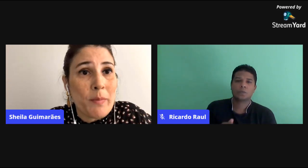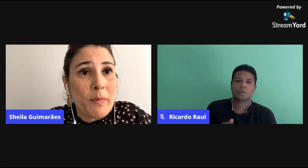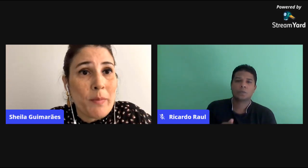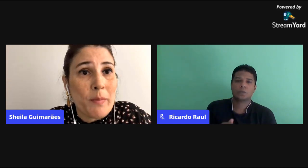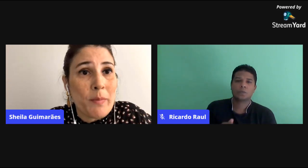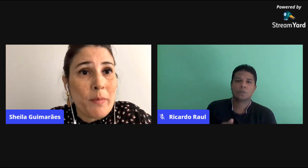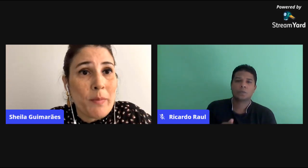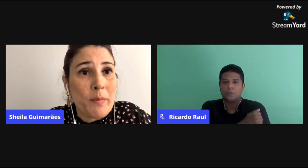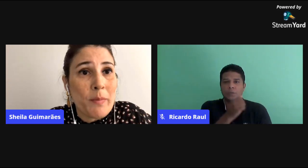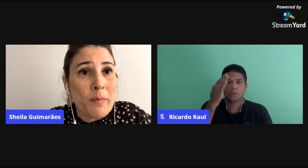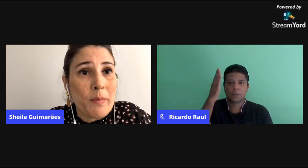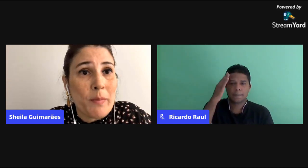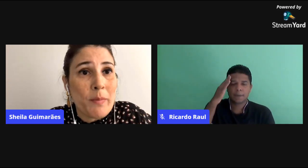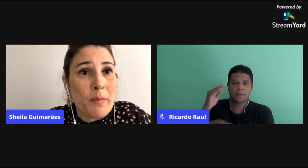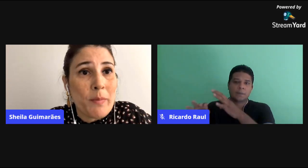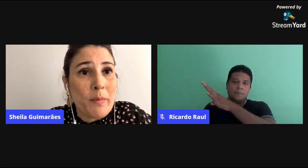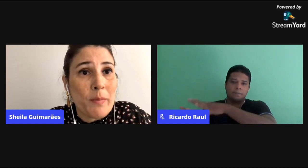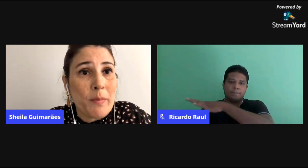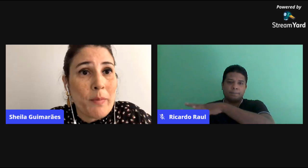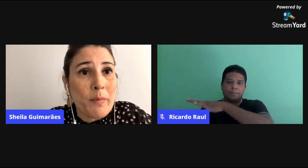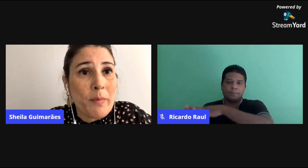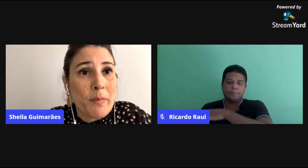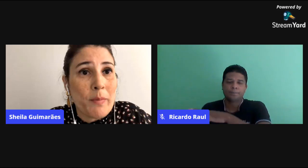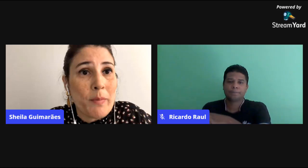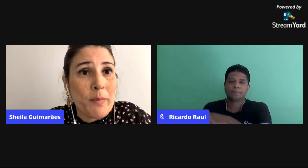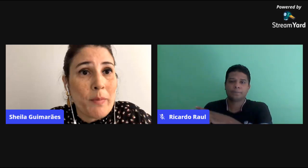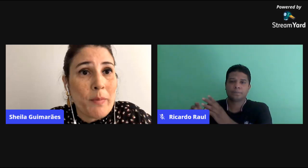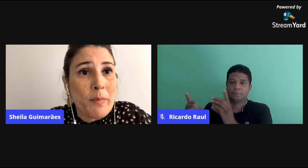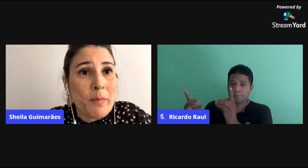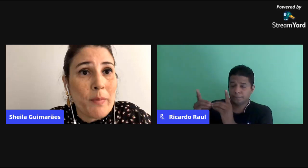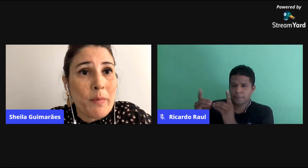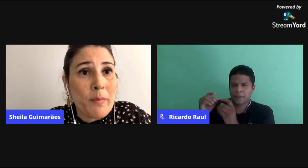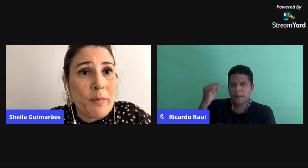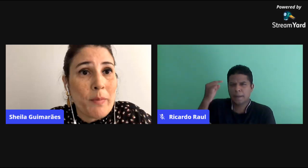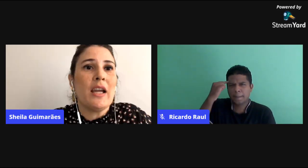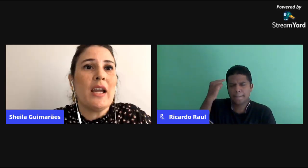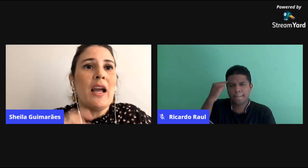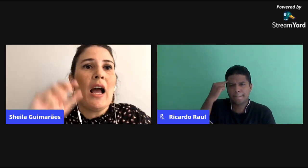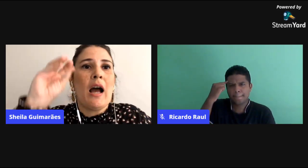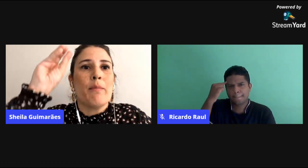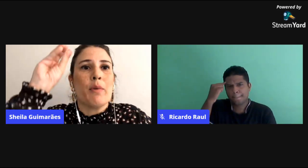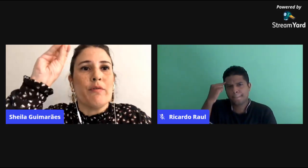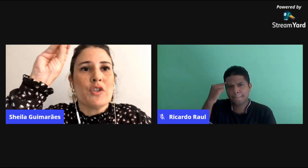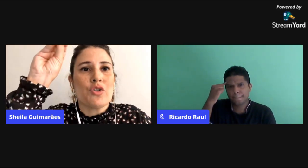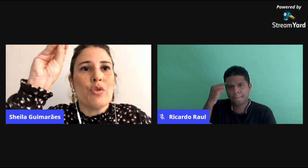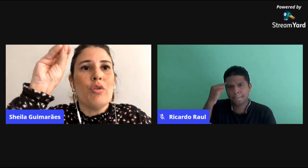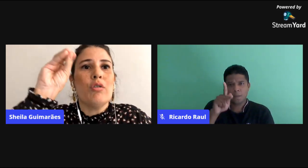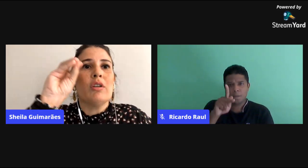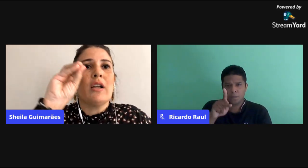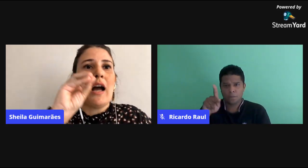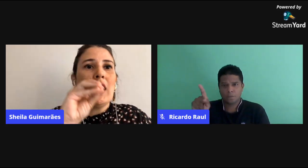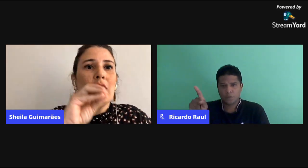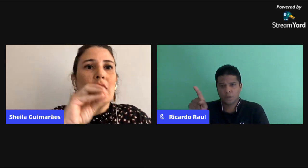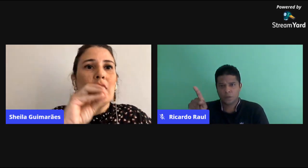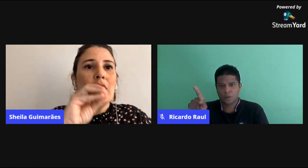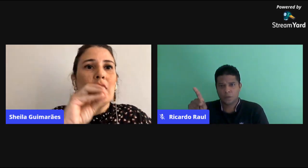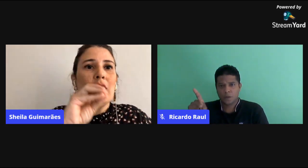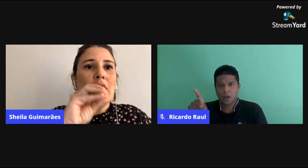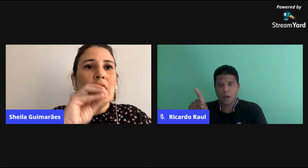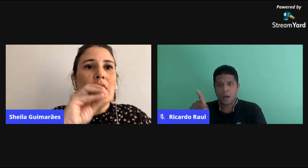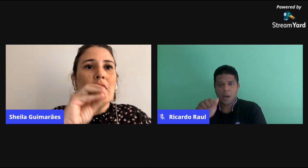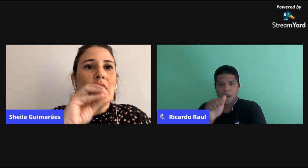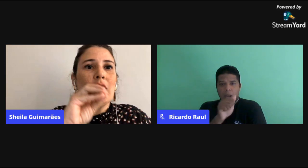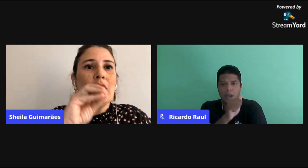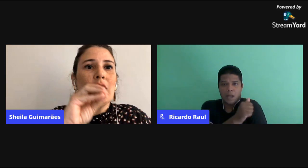os alunos com saberes matemáticos, é um diálogo, porque a gente pensa naquela tríade, né? Professor,